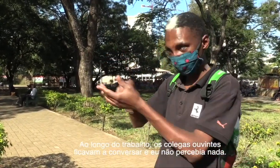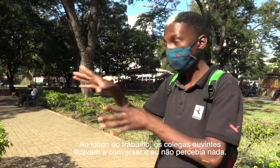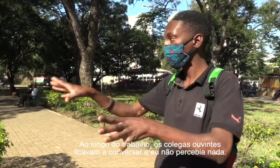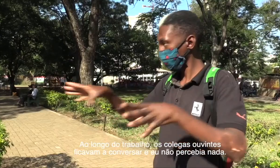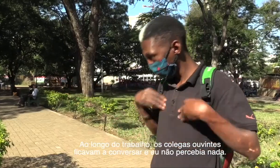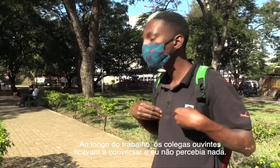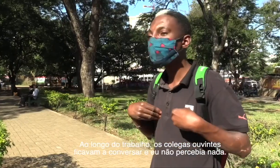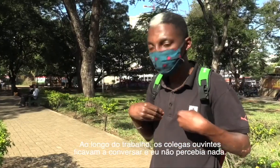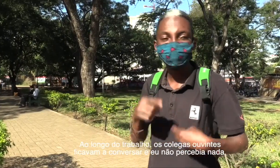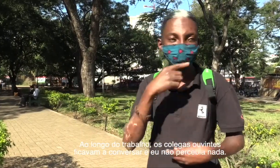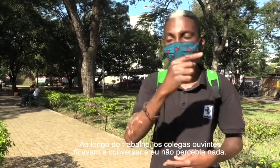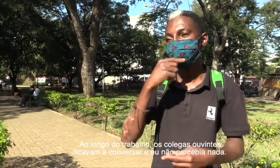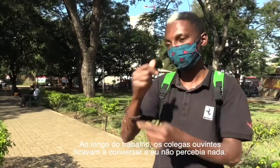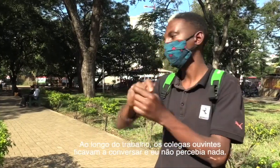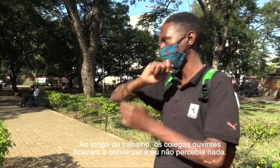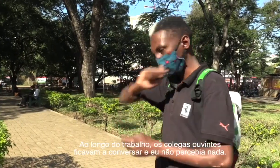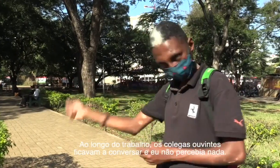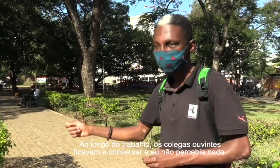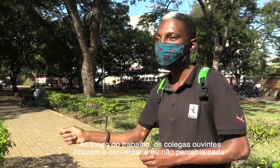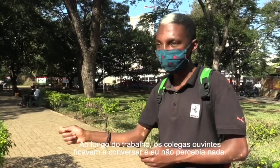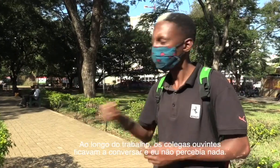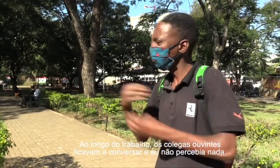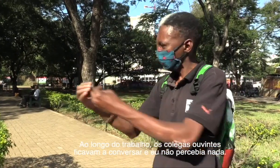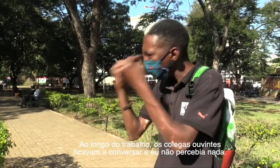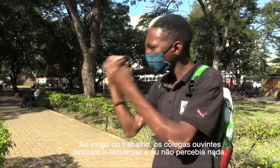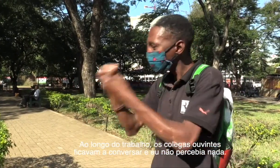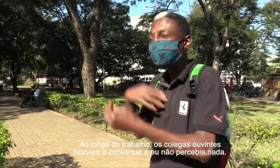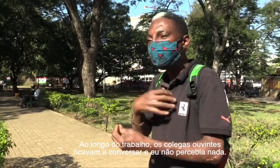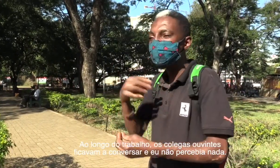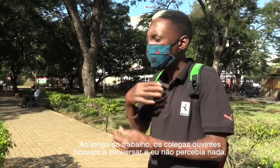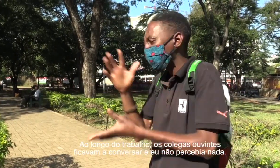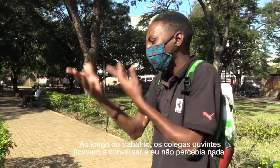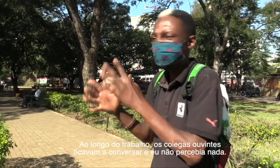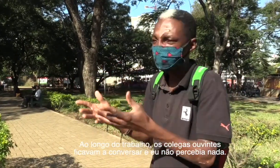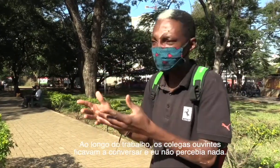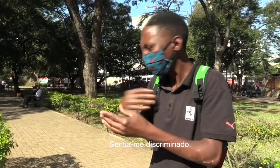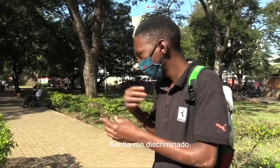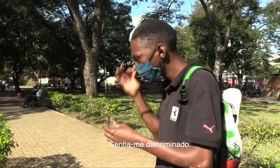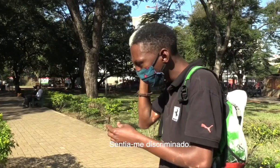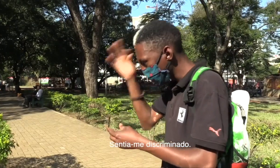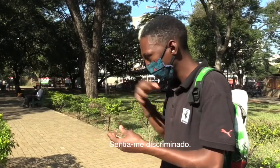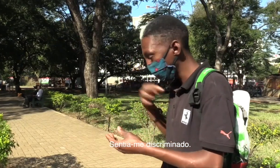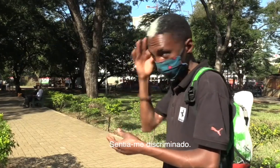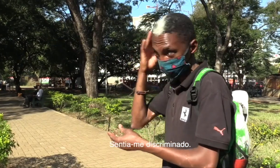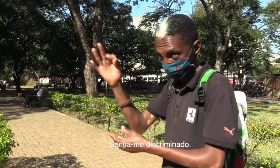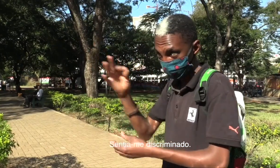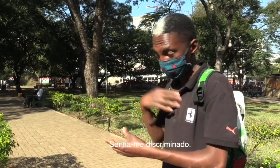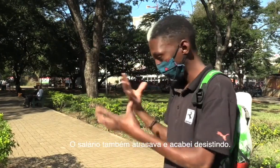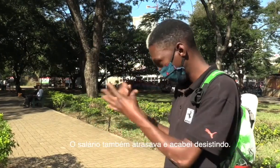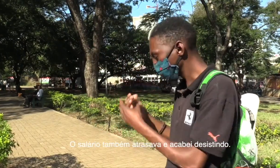os ouvintes colegas ficavam a falar e eu não percebia nada, me sentia discriminado.